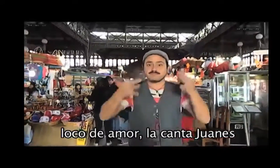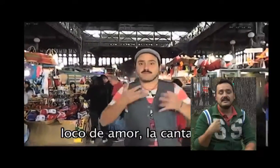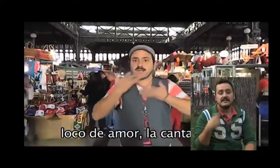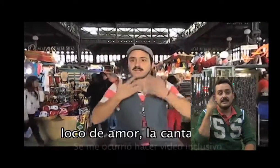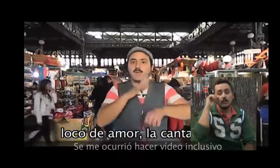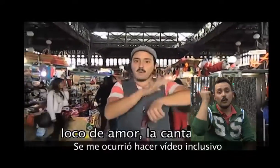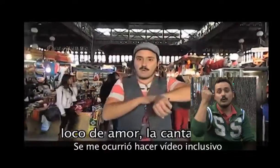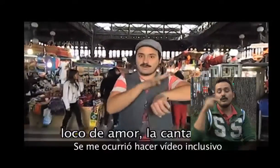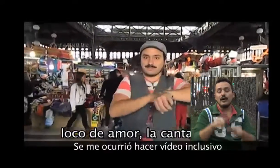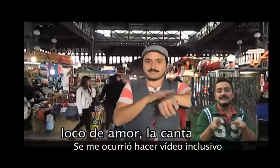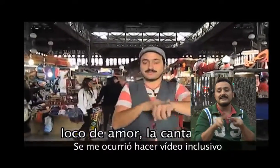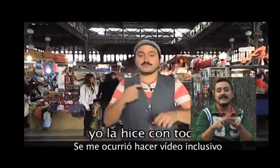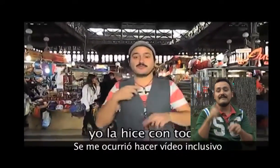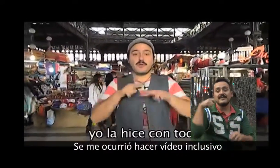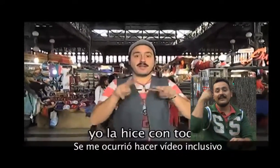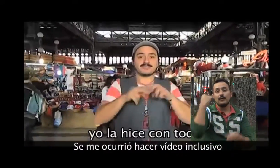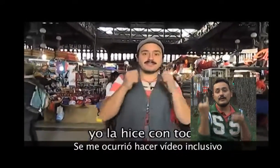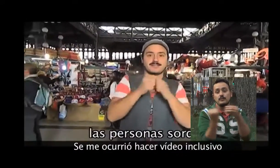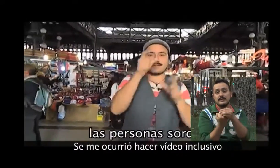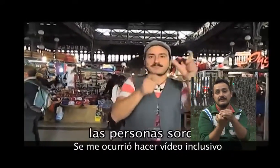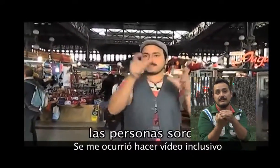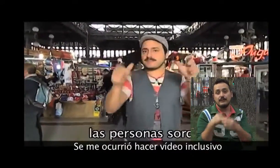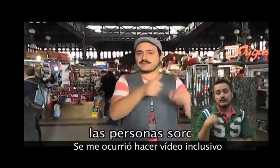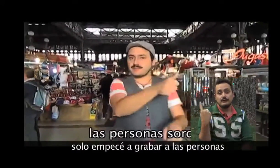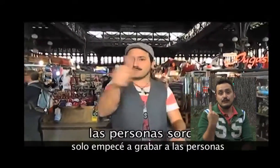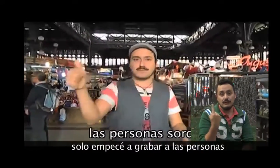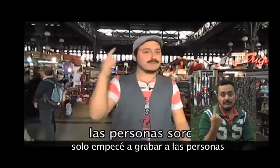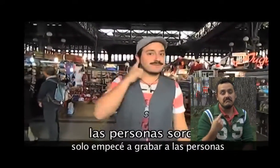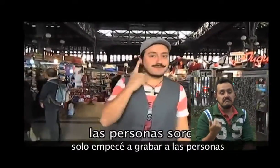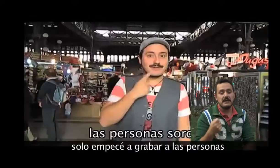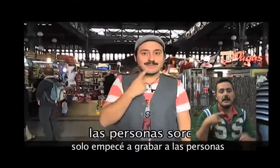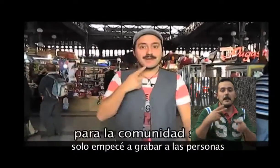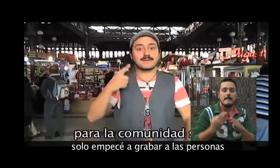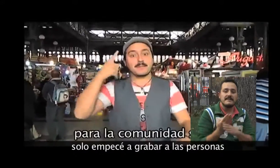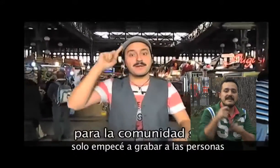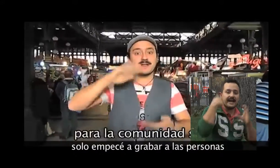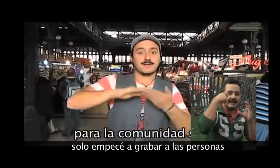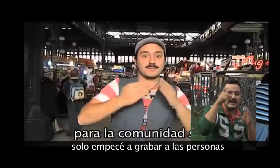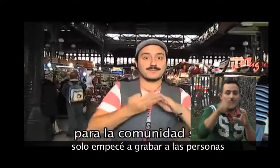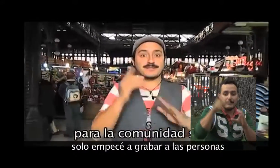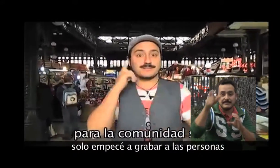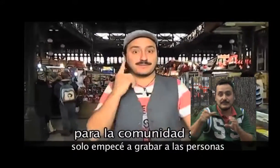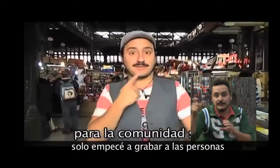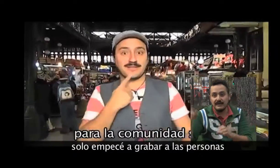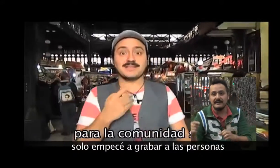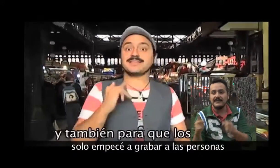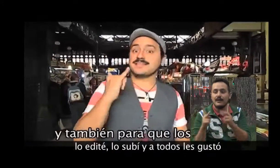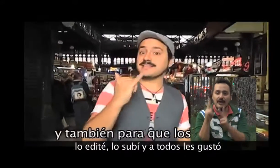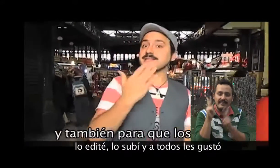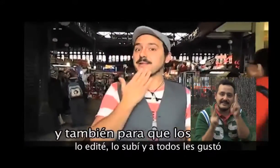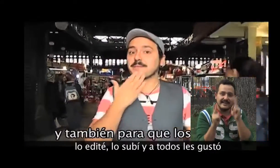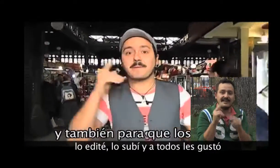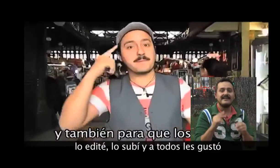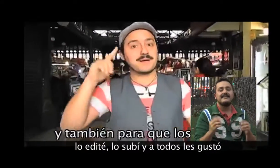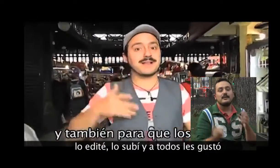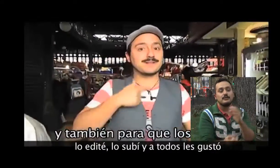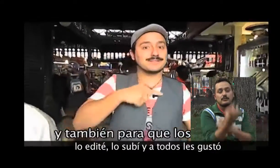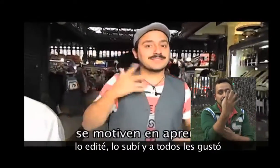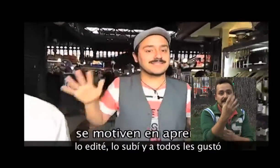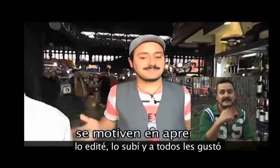Se me ocurrió hacer videos inclusivos. Solo empecé a grabar a las personas, lo edité, lo subí